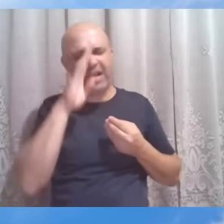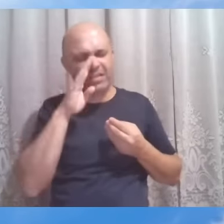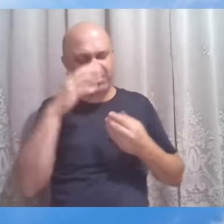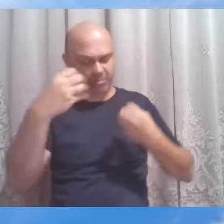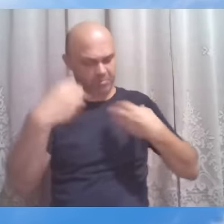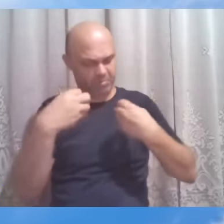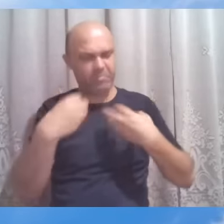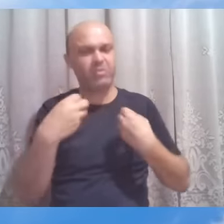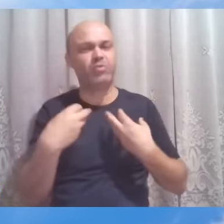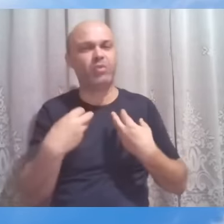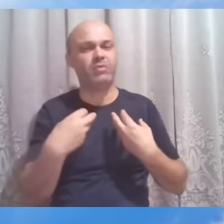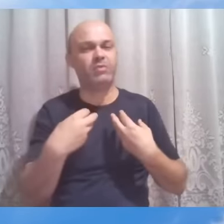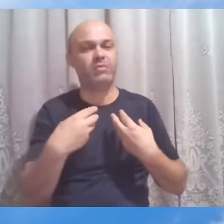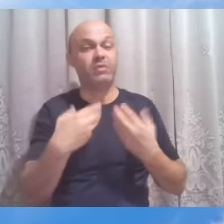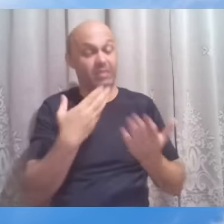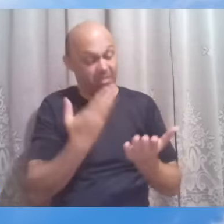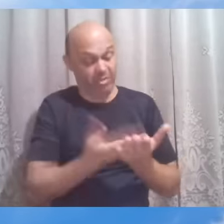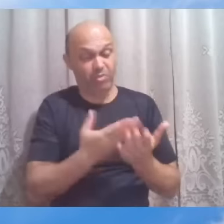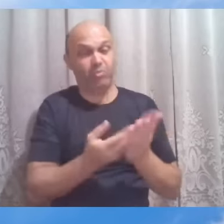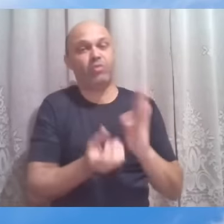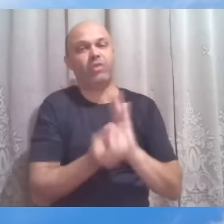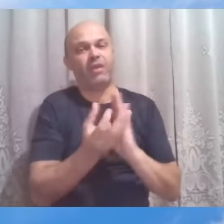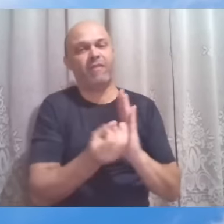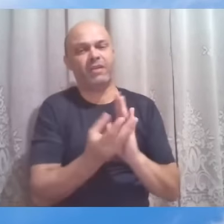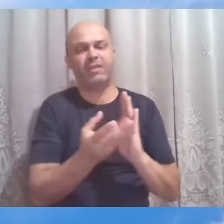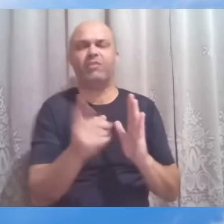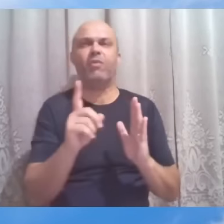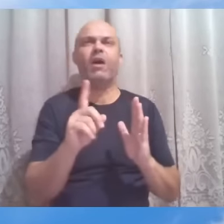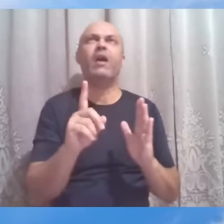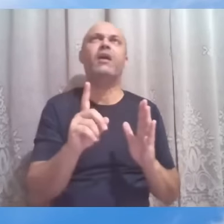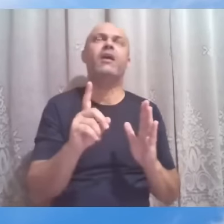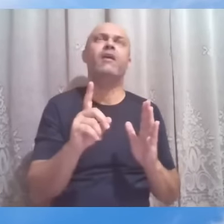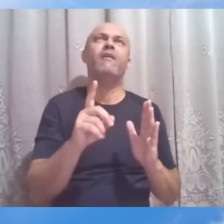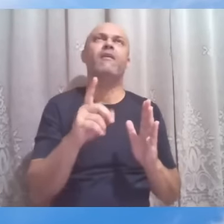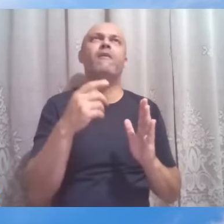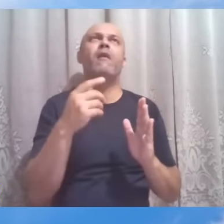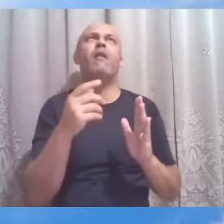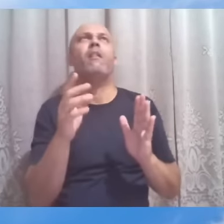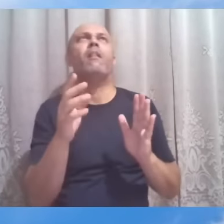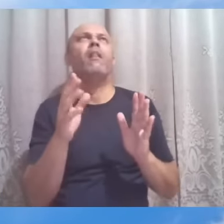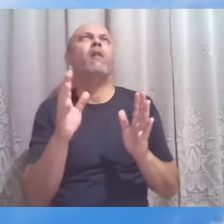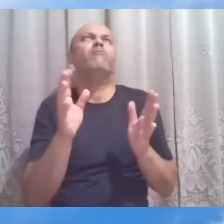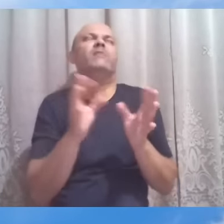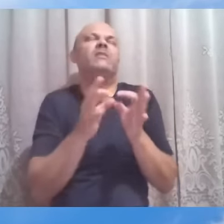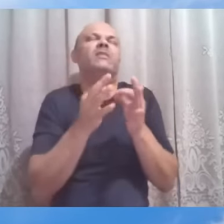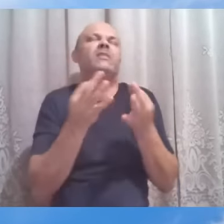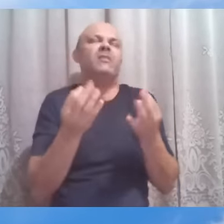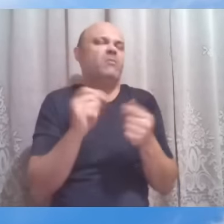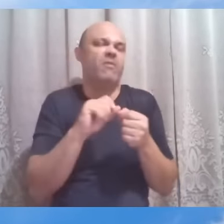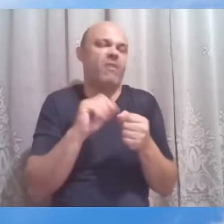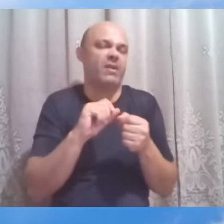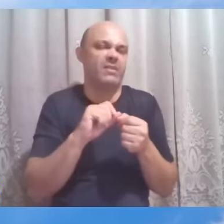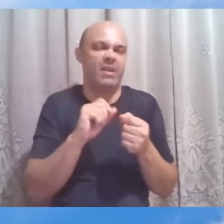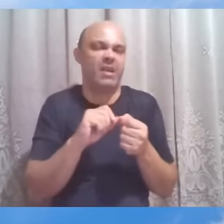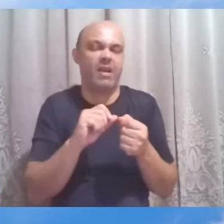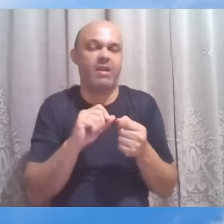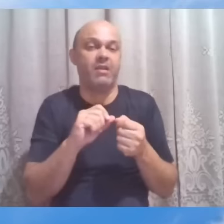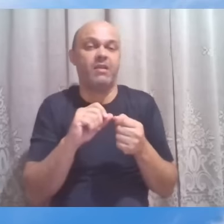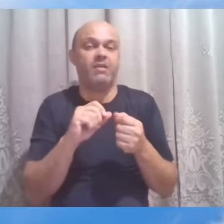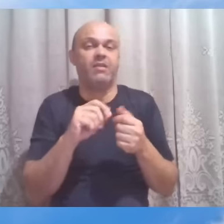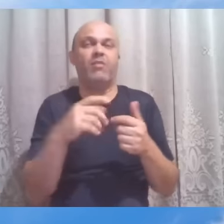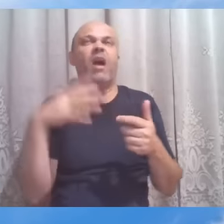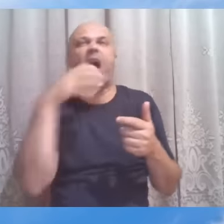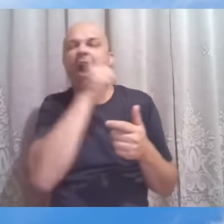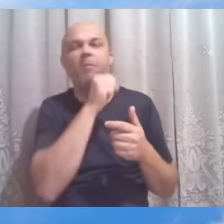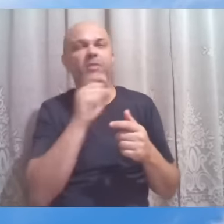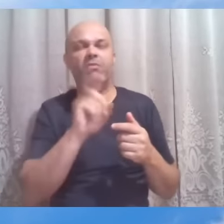Por isso, o estudo do Evangelho não é algo que possa ser superficialmente mantido, não é algo que se faça de relance,